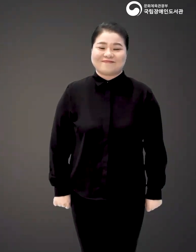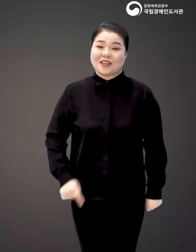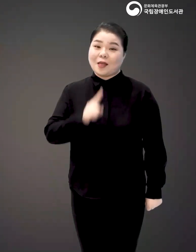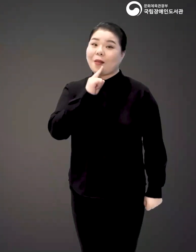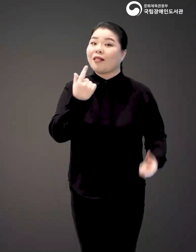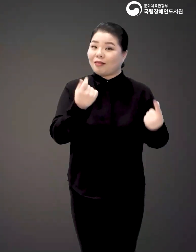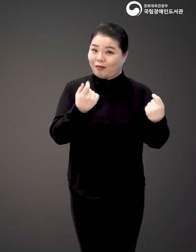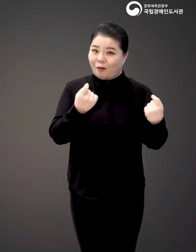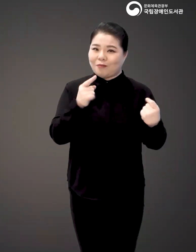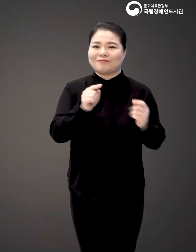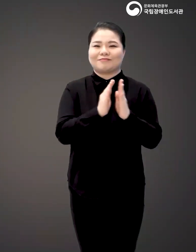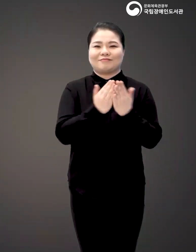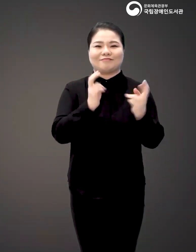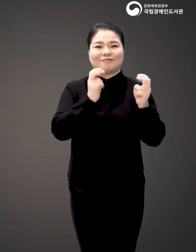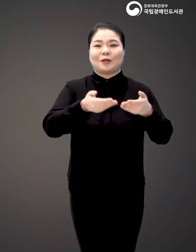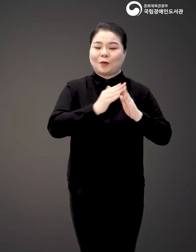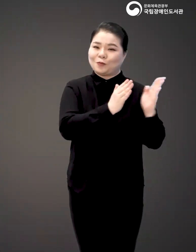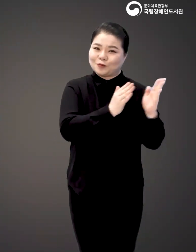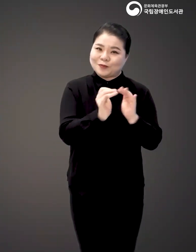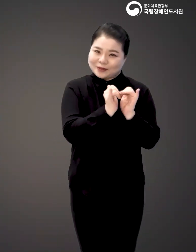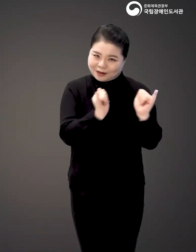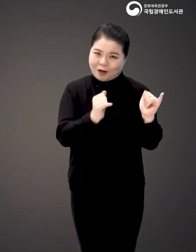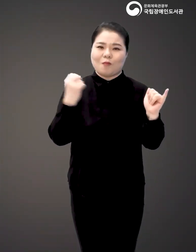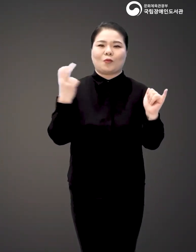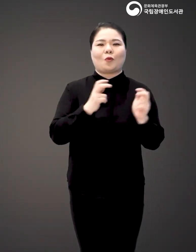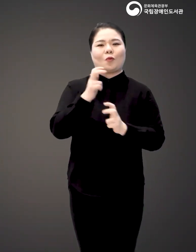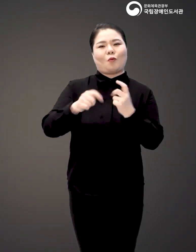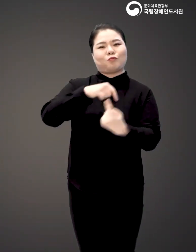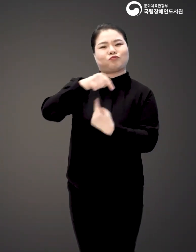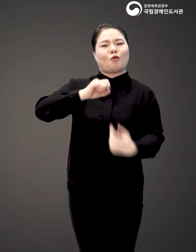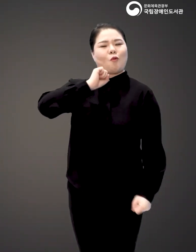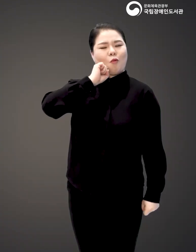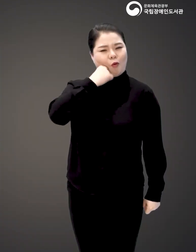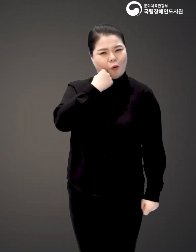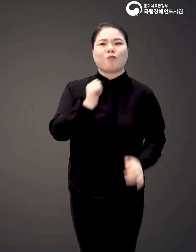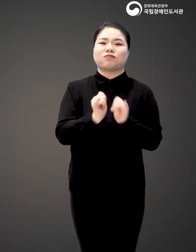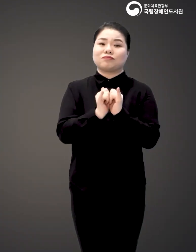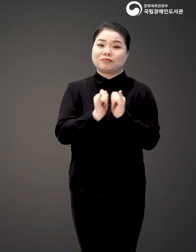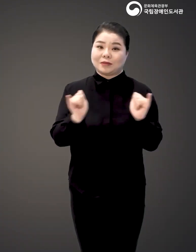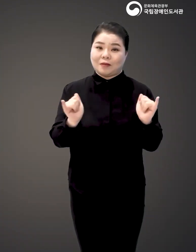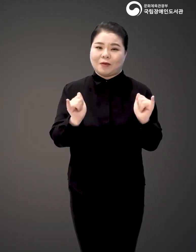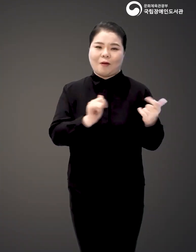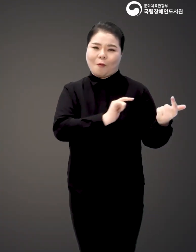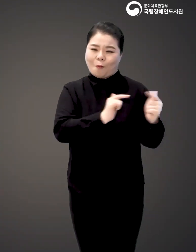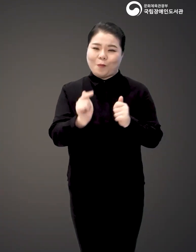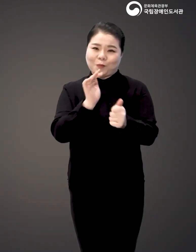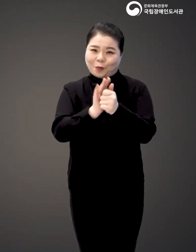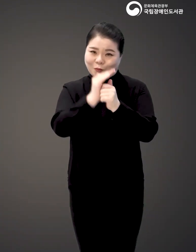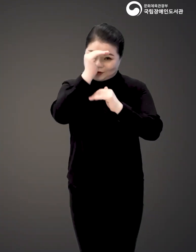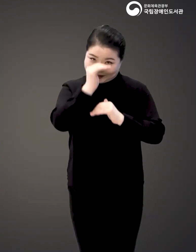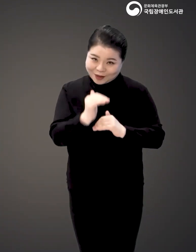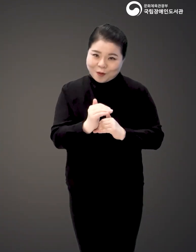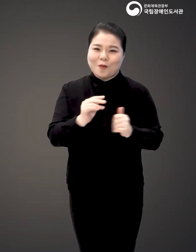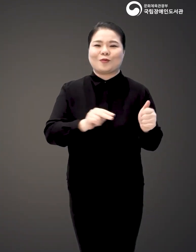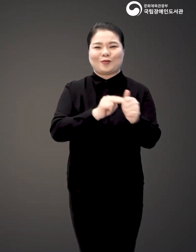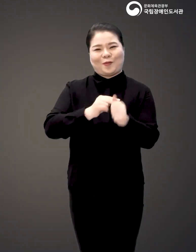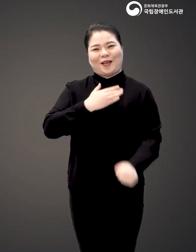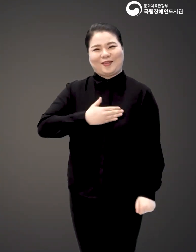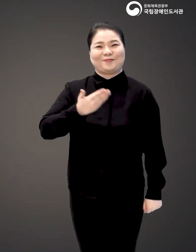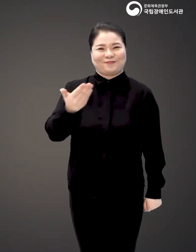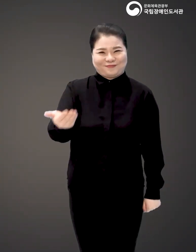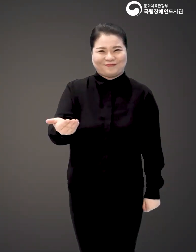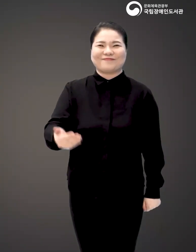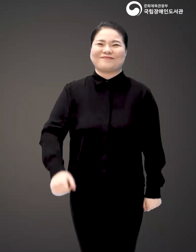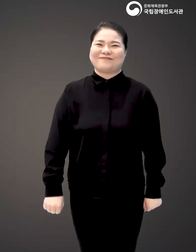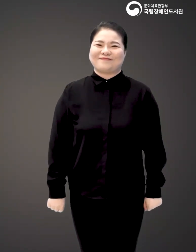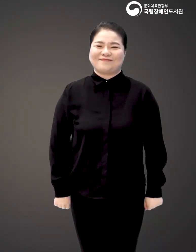이처럼 책 관광 스타트업은 창업을 준비하는 예비 창업가 뿐만 아니라 사업에 어려움을 겪고 있는 이들에게까지 다양한